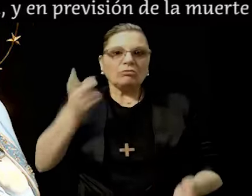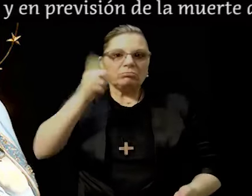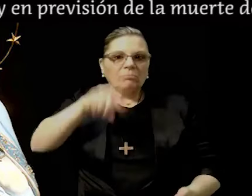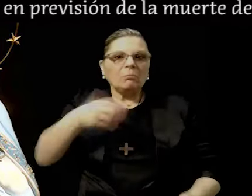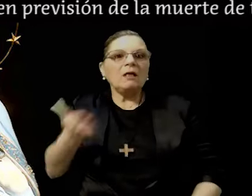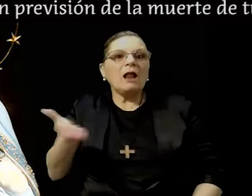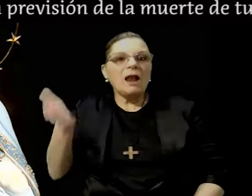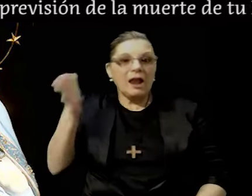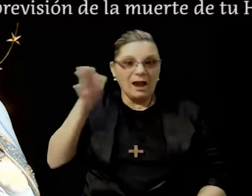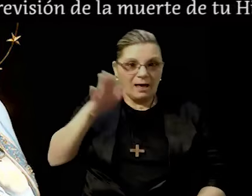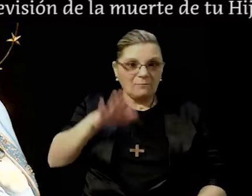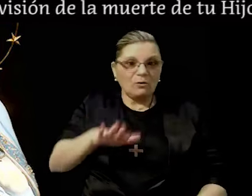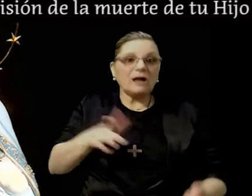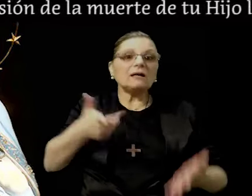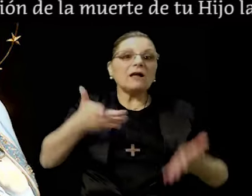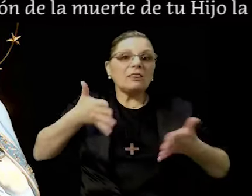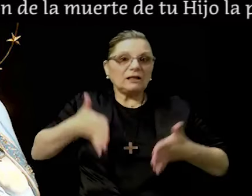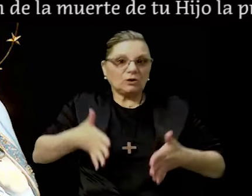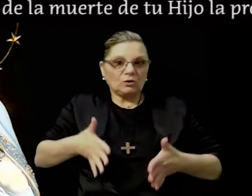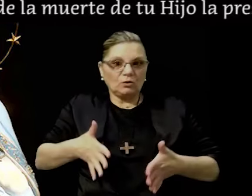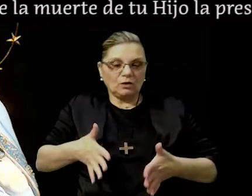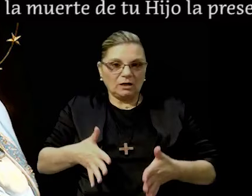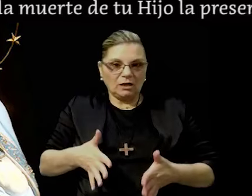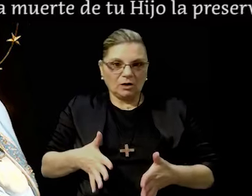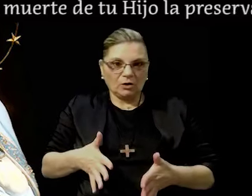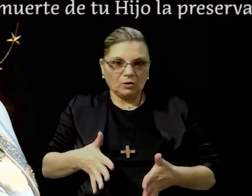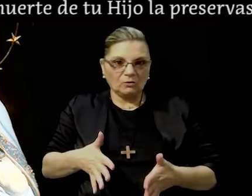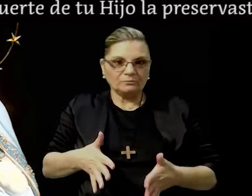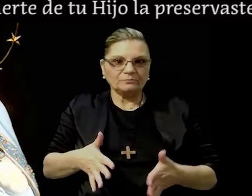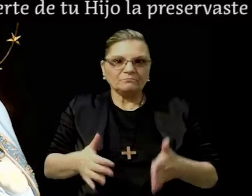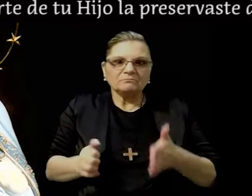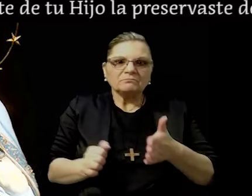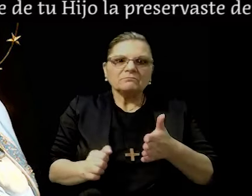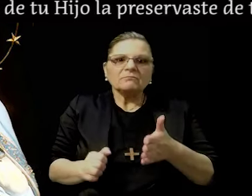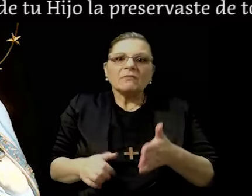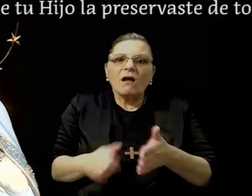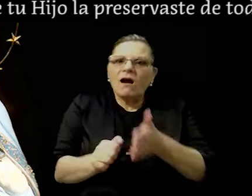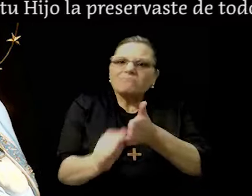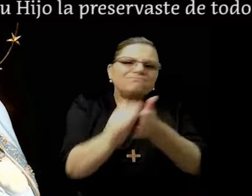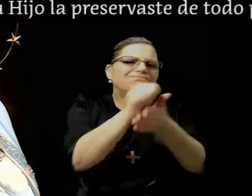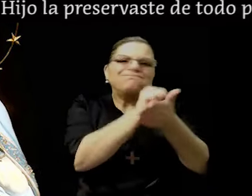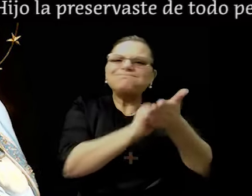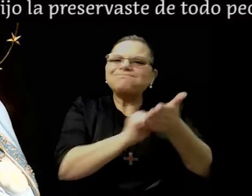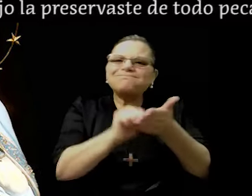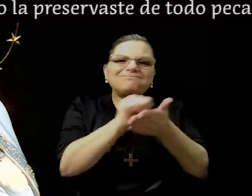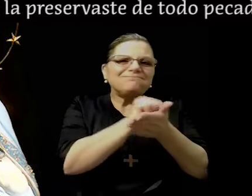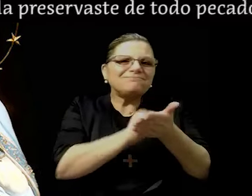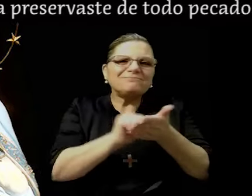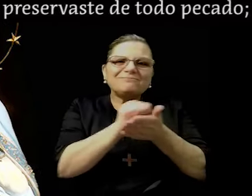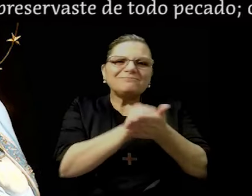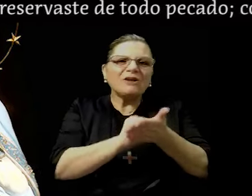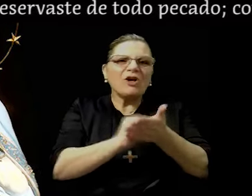de la muerte de tu Hijo, la preservaste de todo pecado.